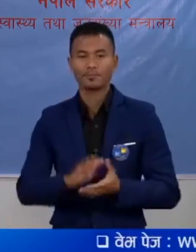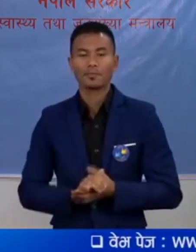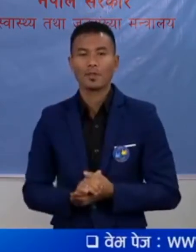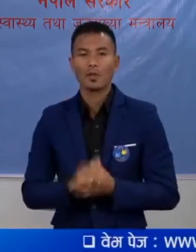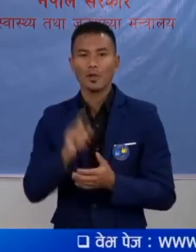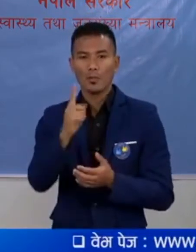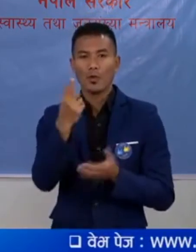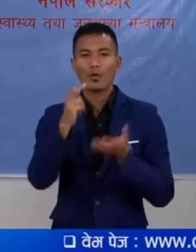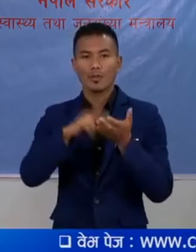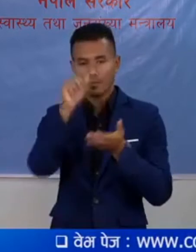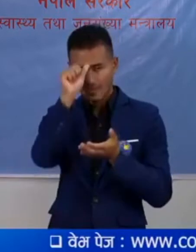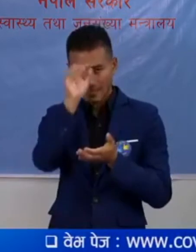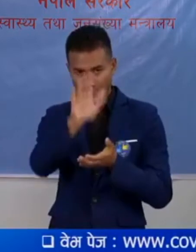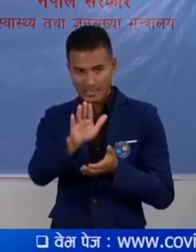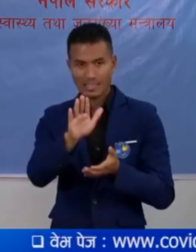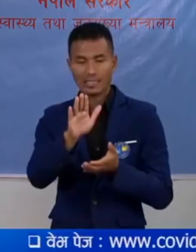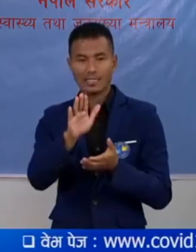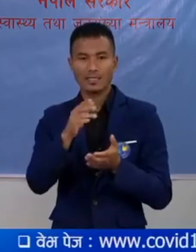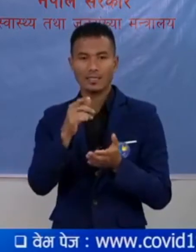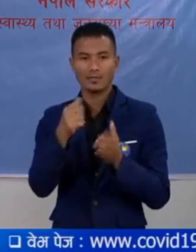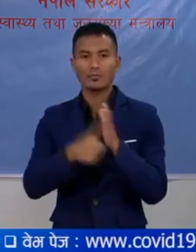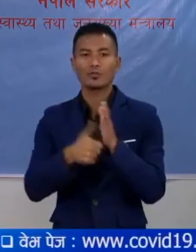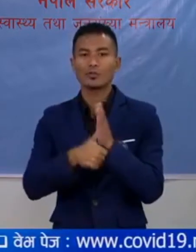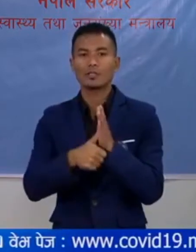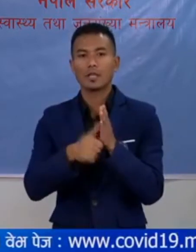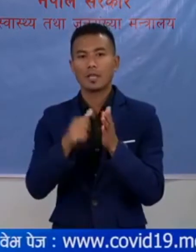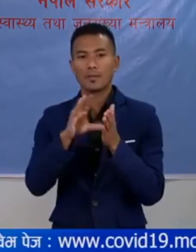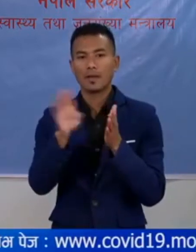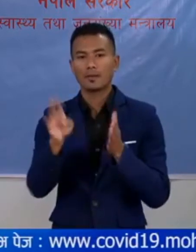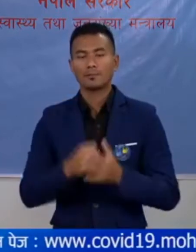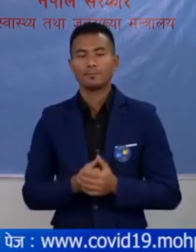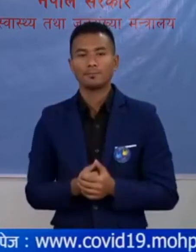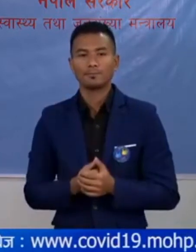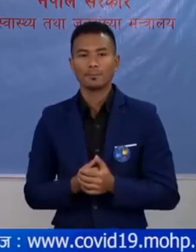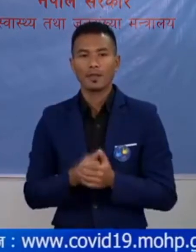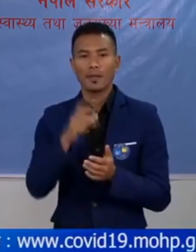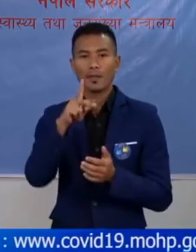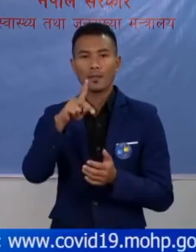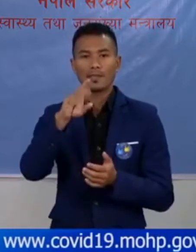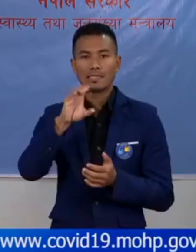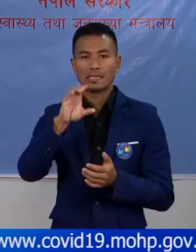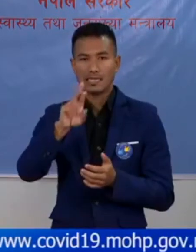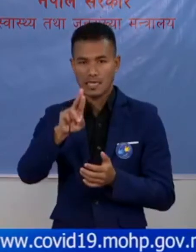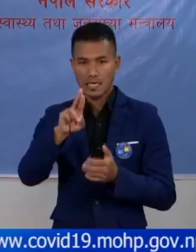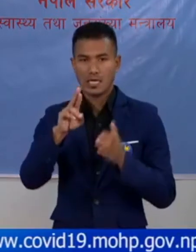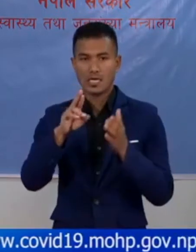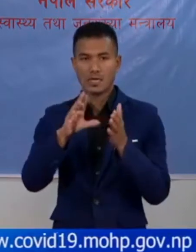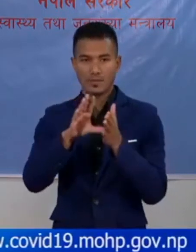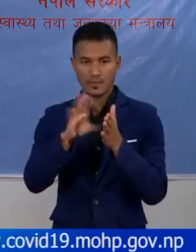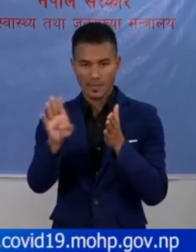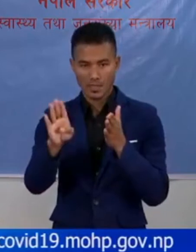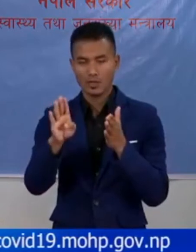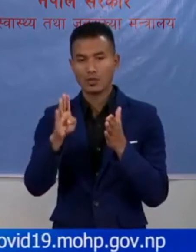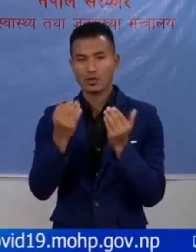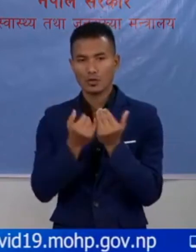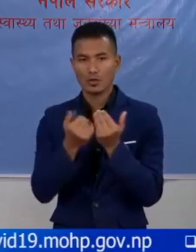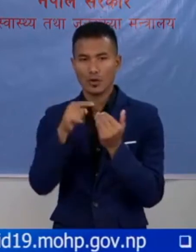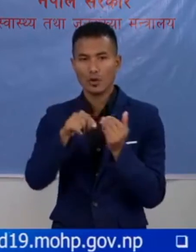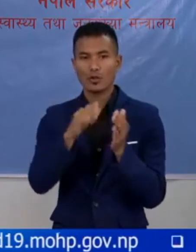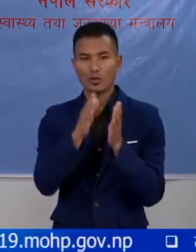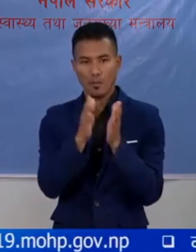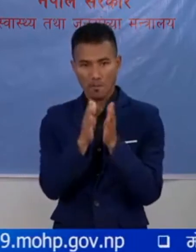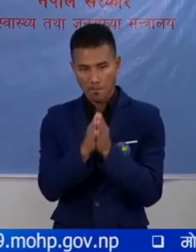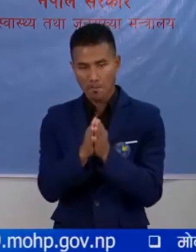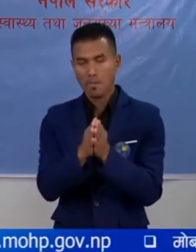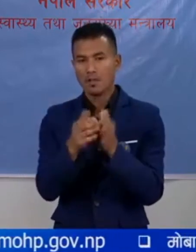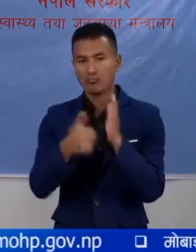पहलो अपडेट माईले प्रयक साला को परिक्षेन बाटा गराउने चाहां छू PCR प्रविदिवाट गरियेको आलसम्मको परिक्षेन